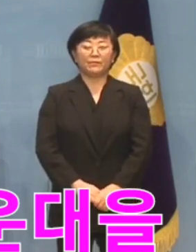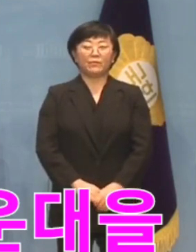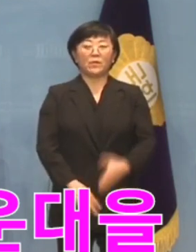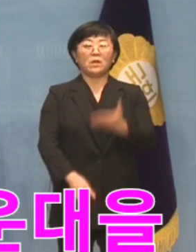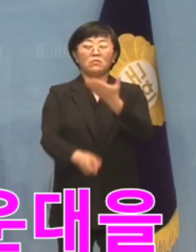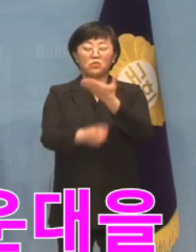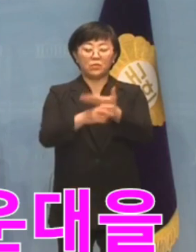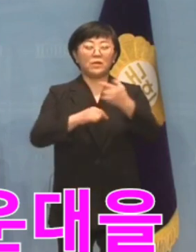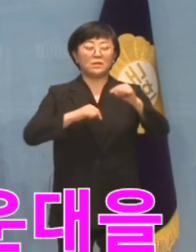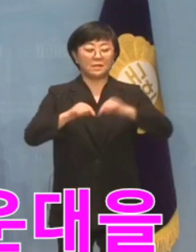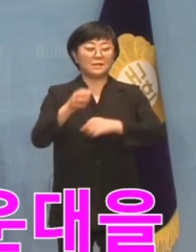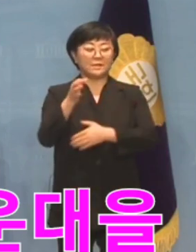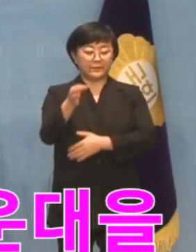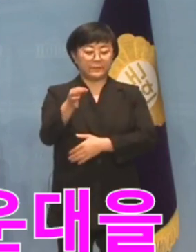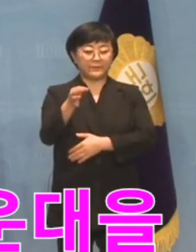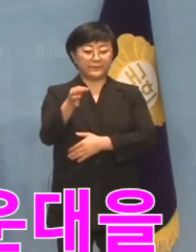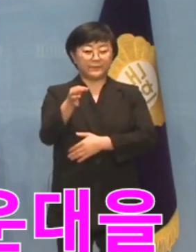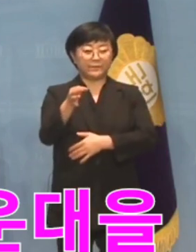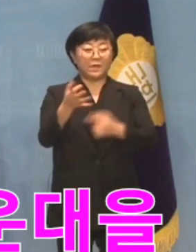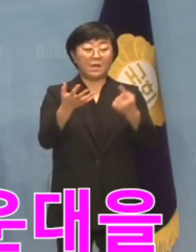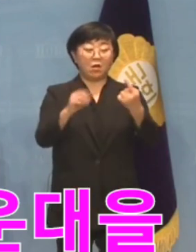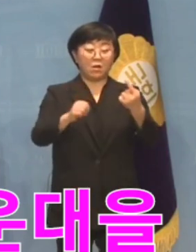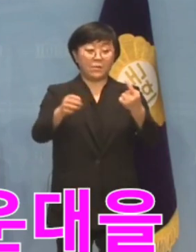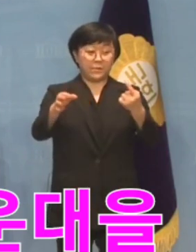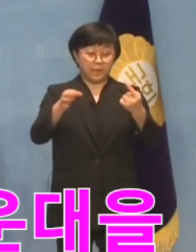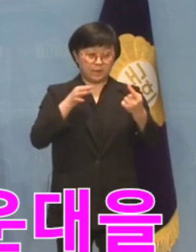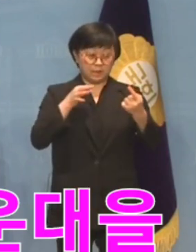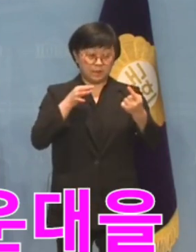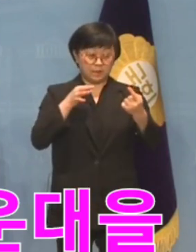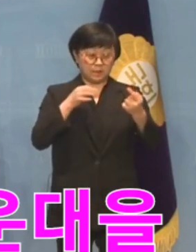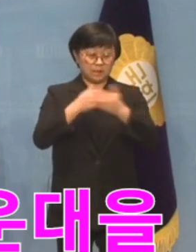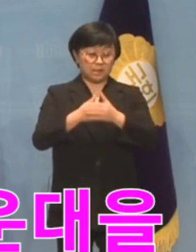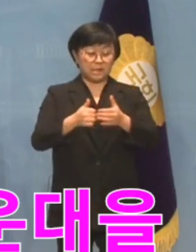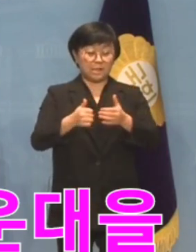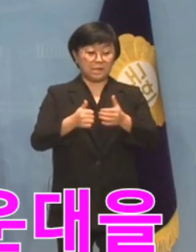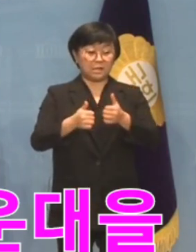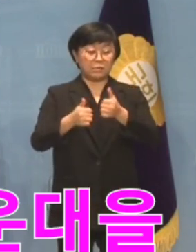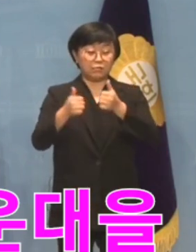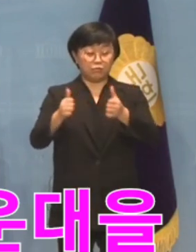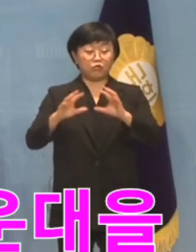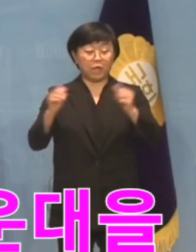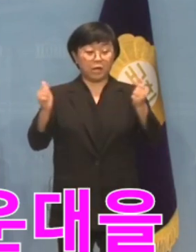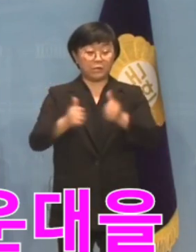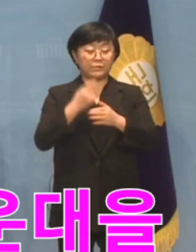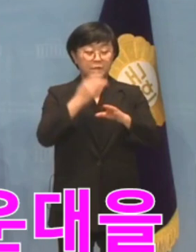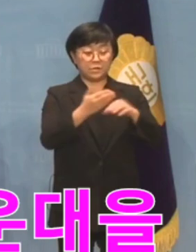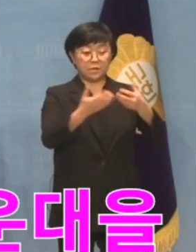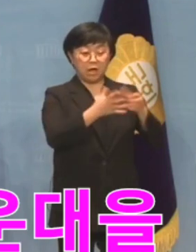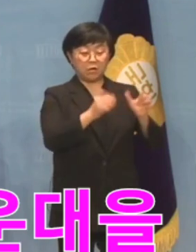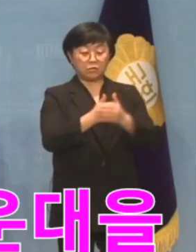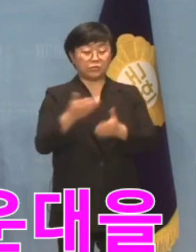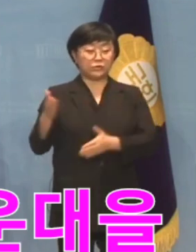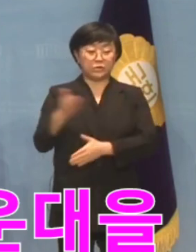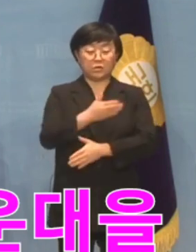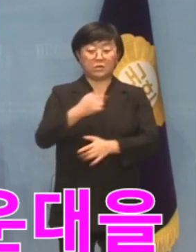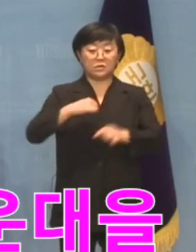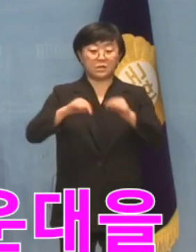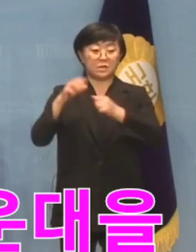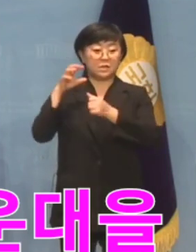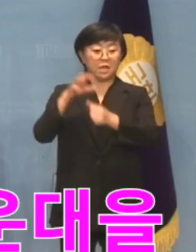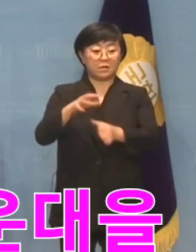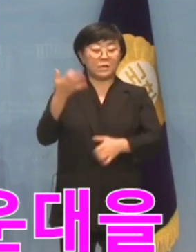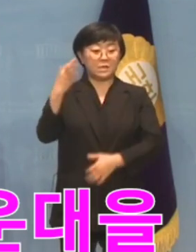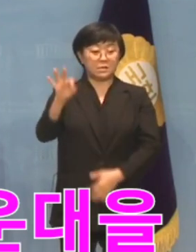불법 정치 자금 1억 원을 받은 혐의로 기소된 피고인은 민주당으로부터 정치 탄압이라는